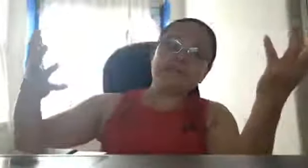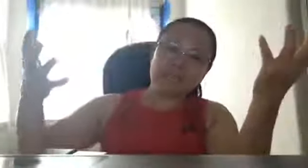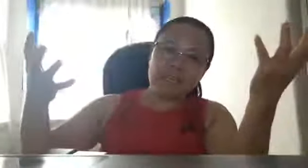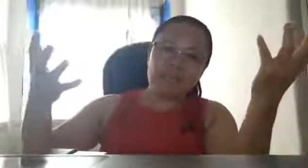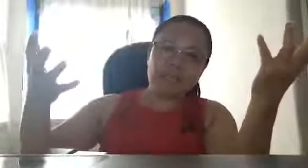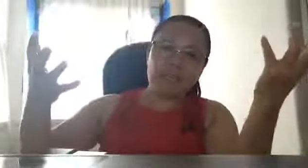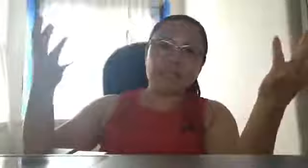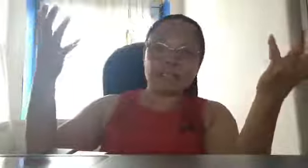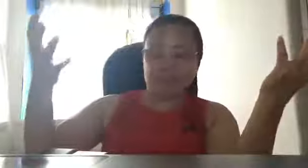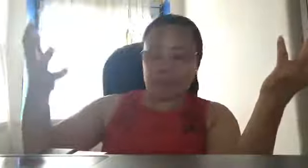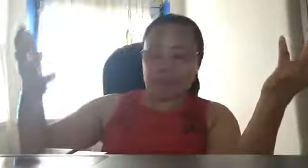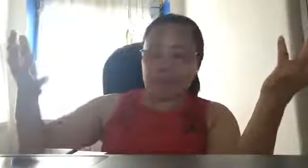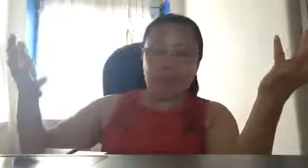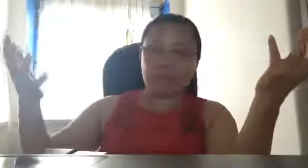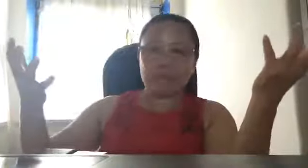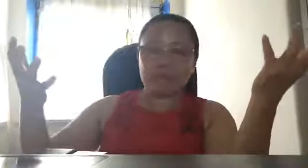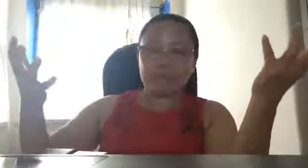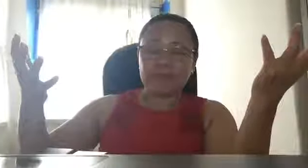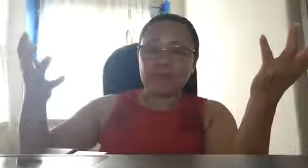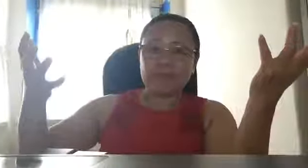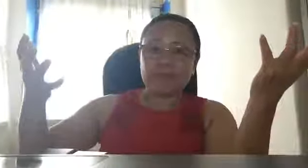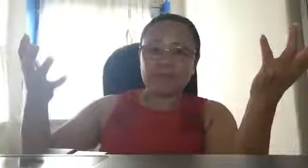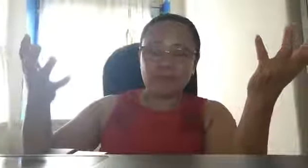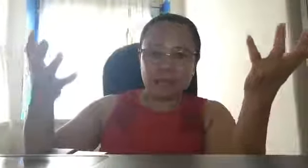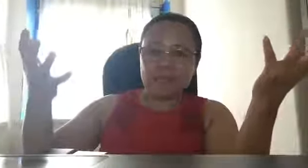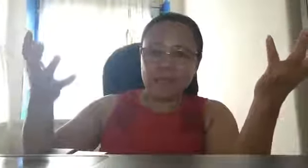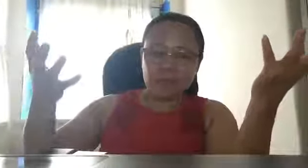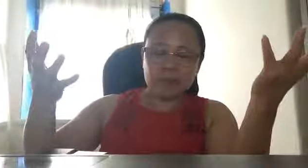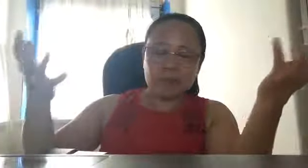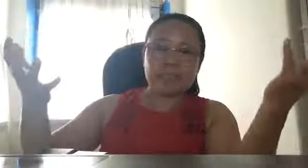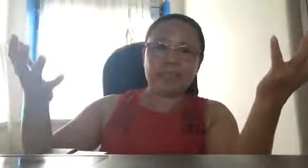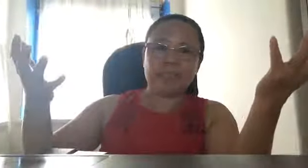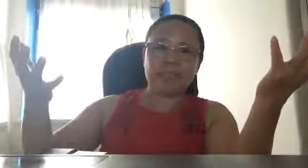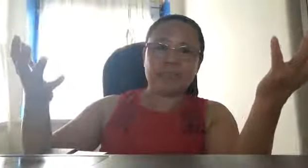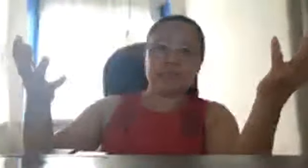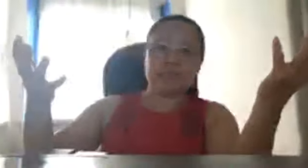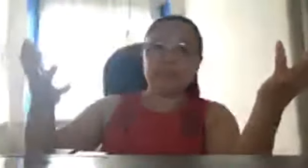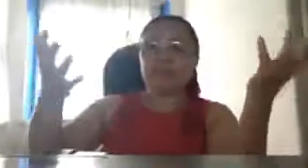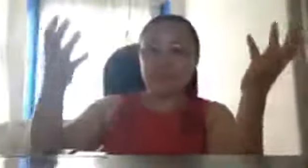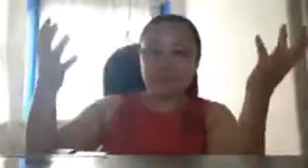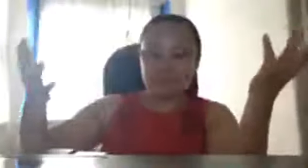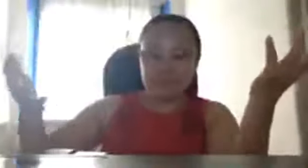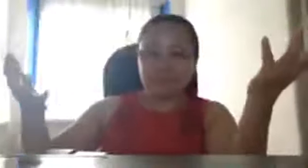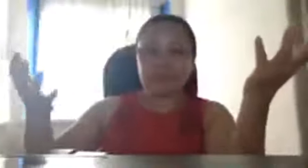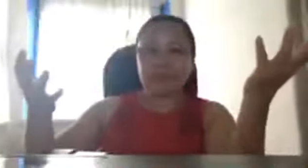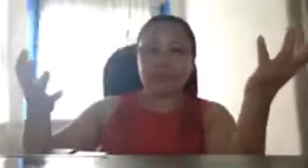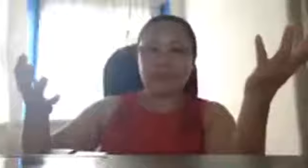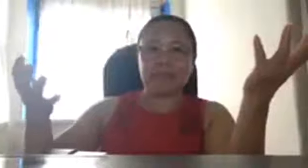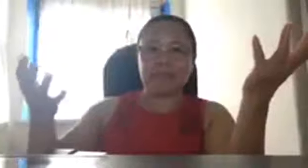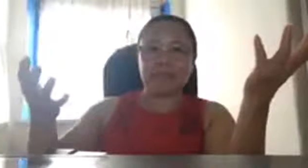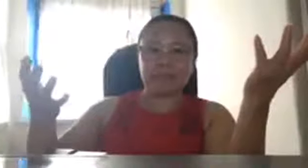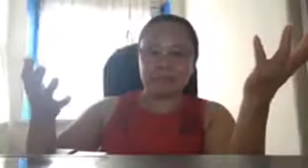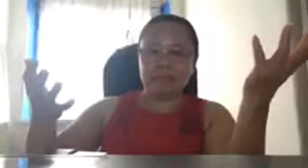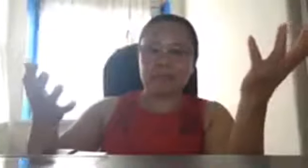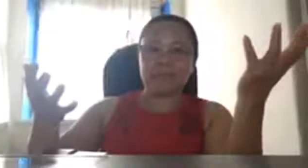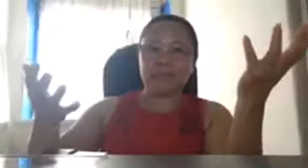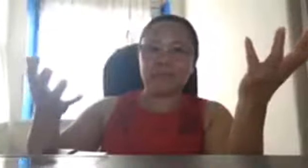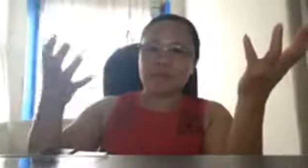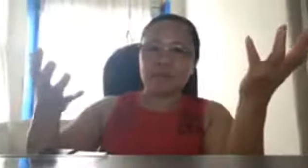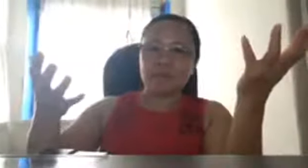ng China na wala tayong kakayahan wala tayong missiles anti missiles nga ang Pilipinas di ba wala tayong